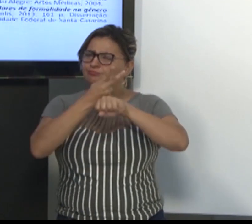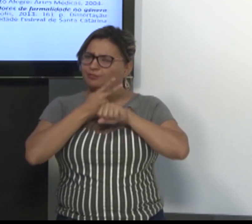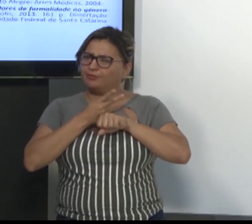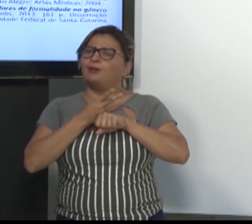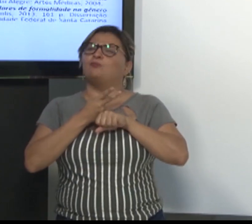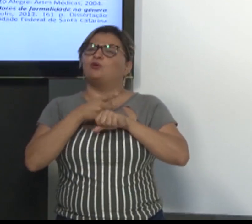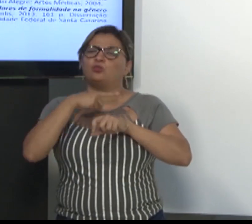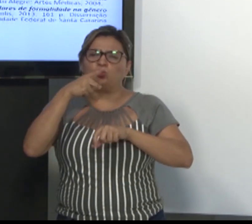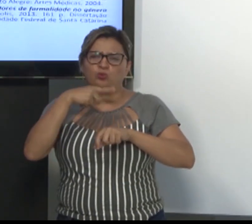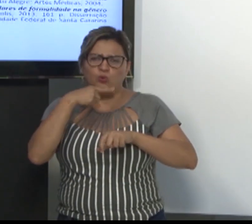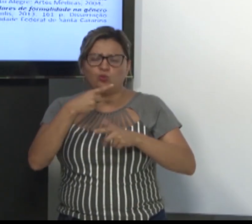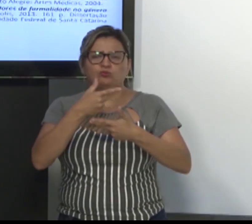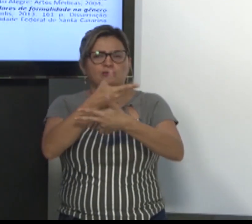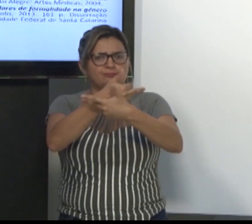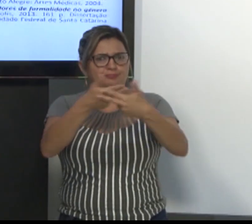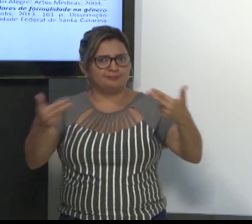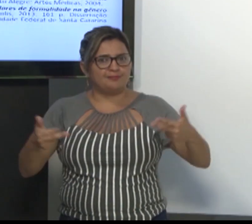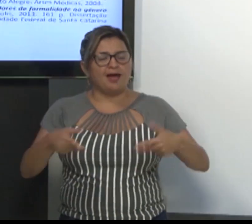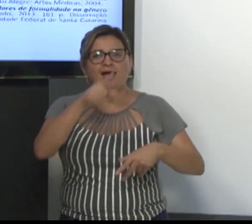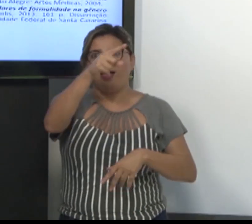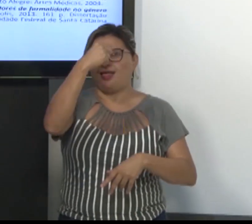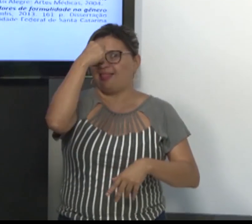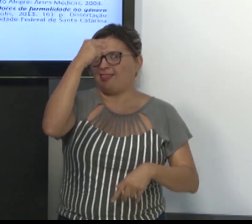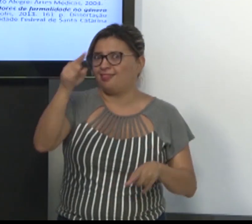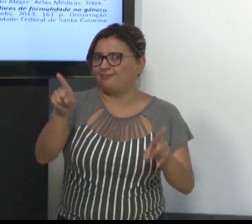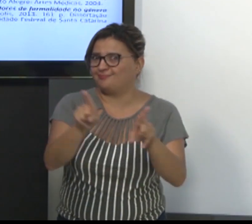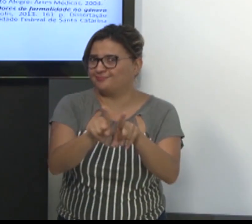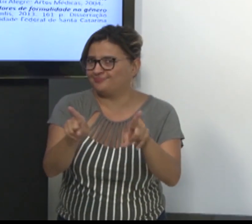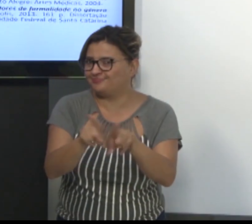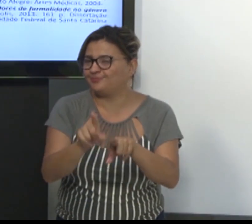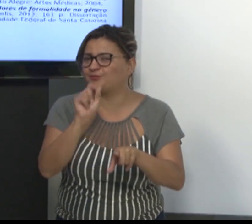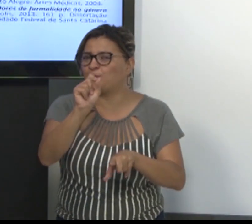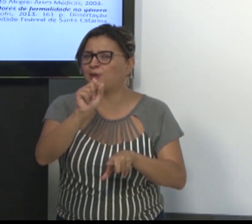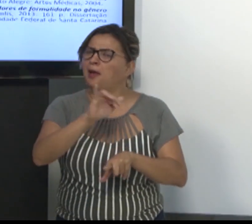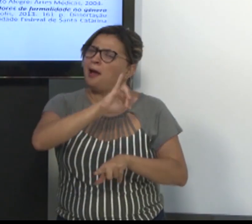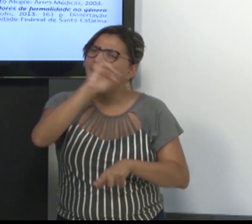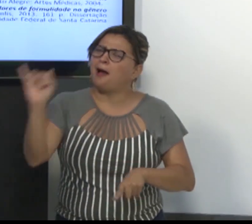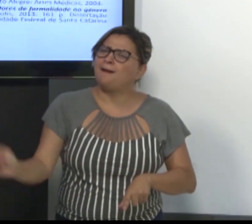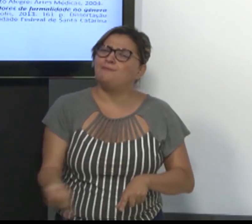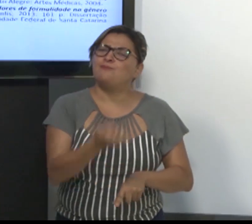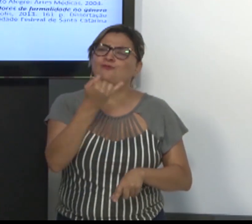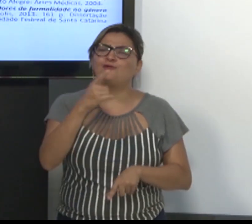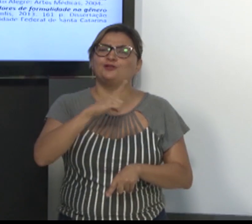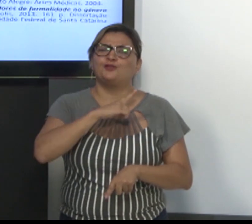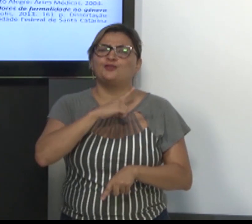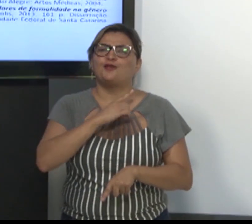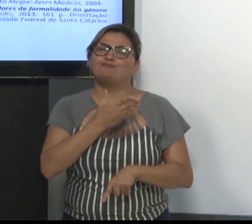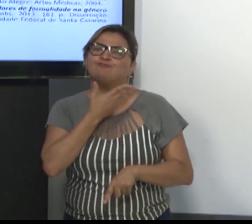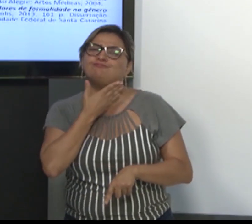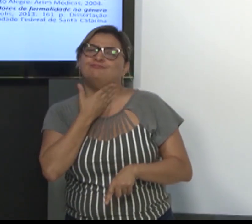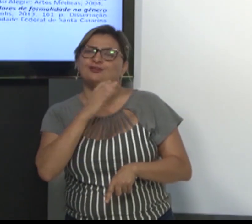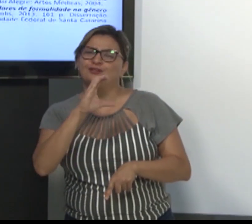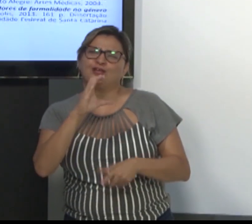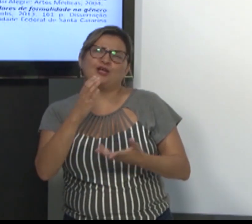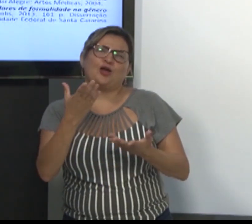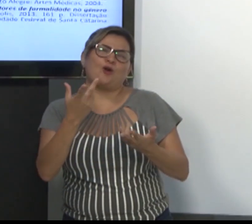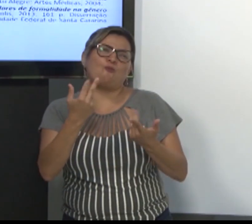participem dos fóruns e lembrem sempre. Eu também estou sempre presente no Ava,